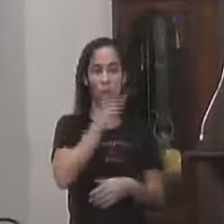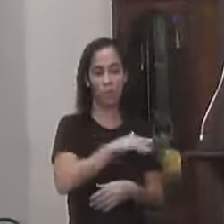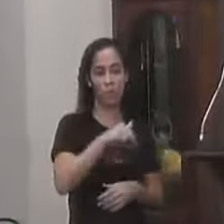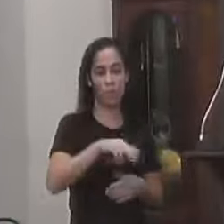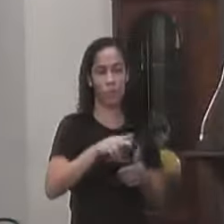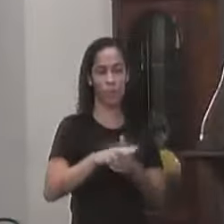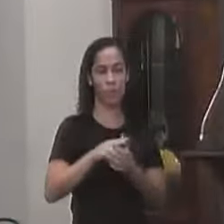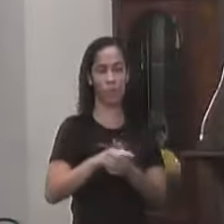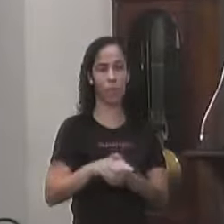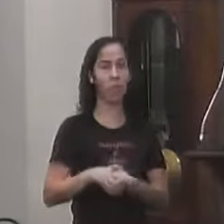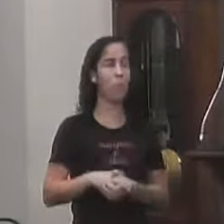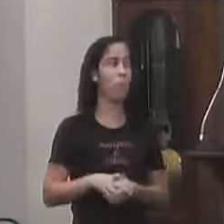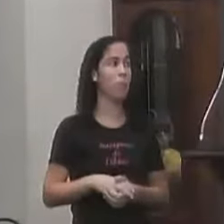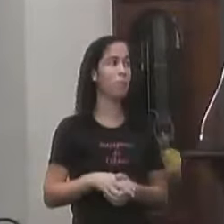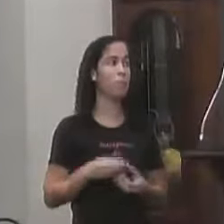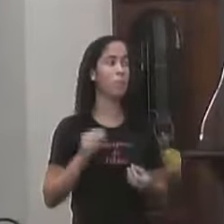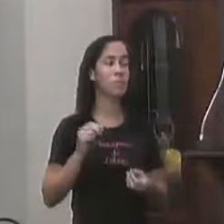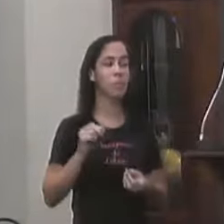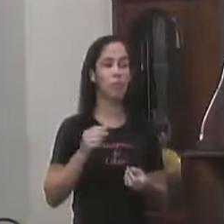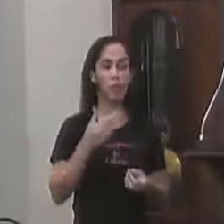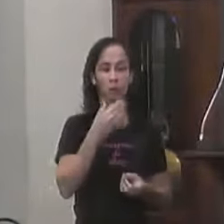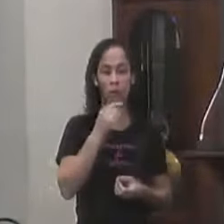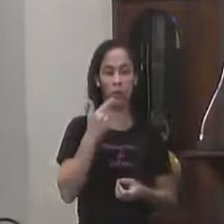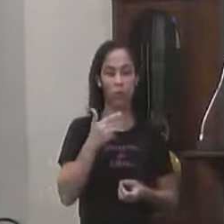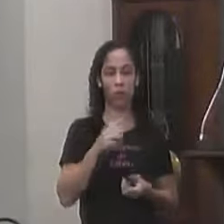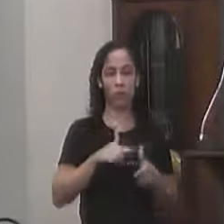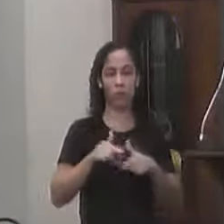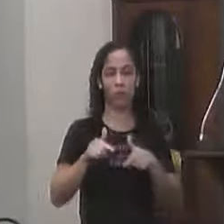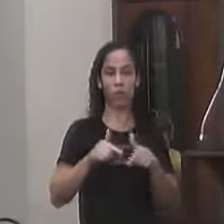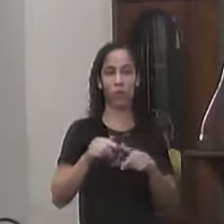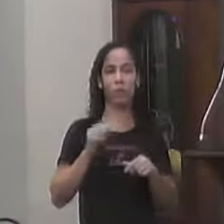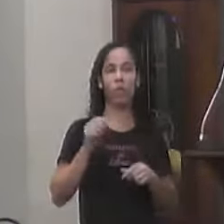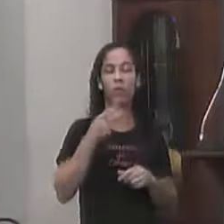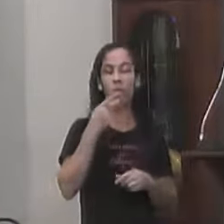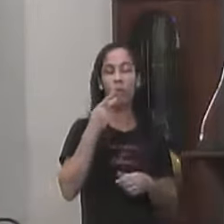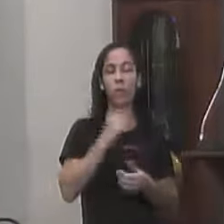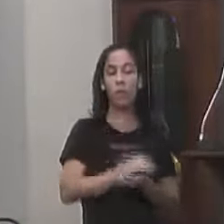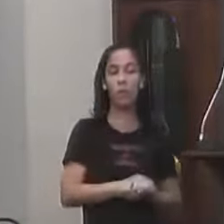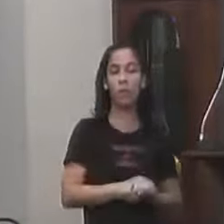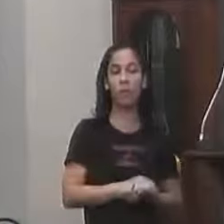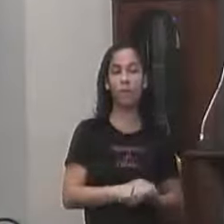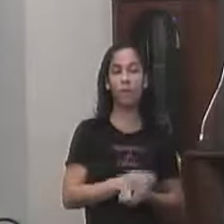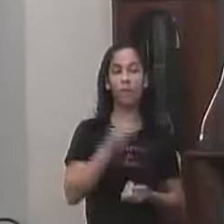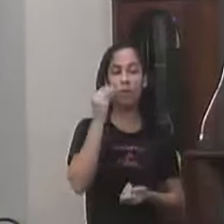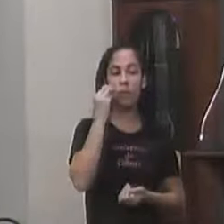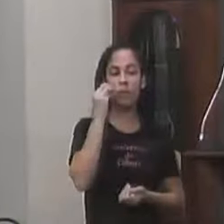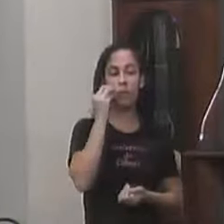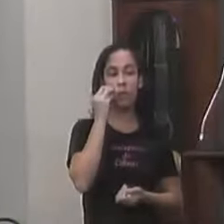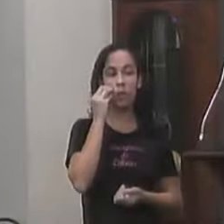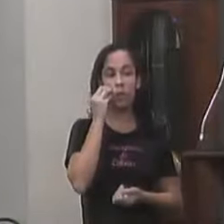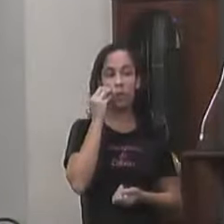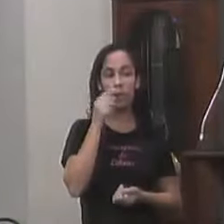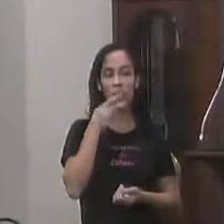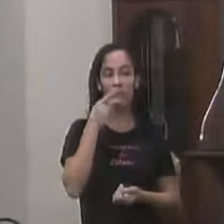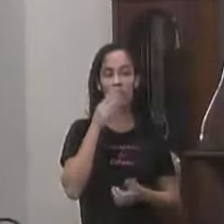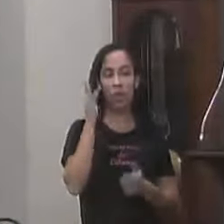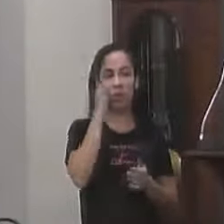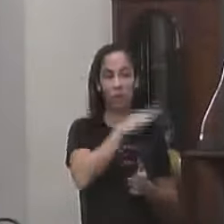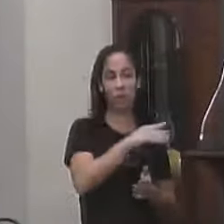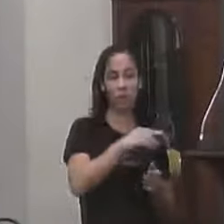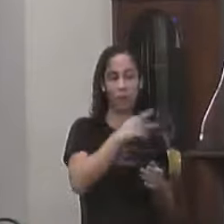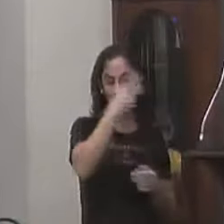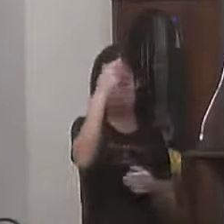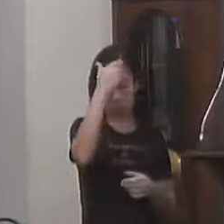atacando E quando eles Não tem trabalho O que eles fazem? Eles tentam Denegrir a imagem